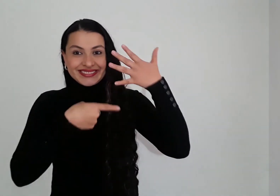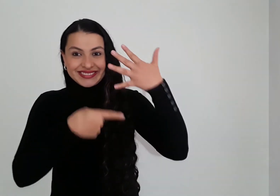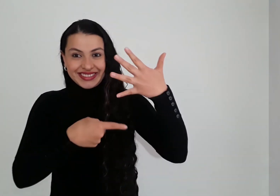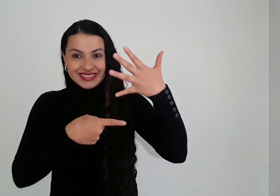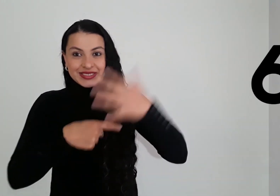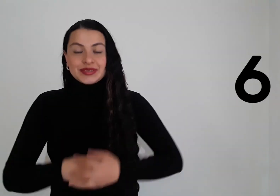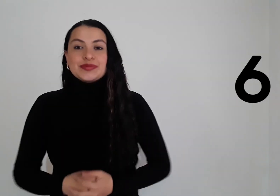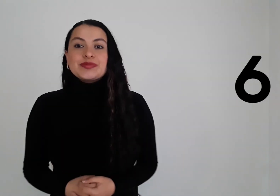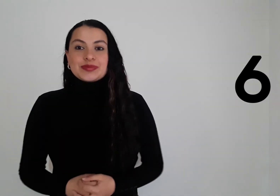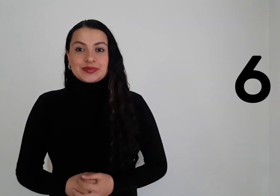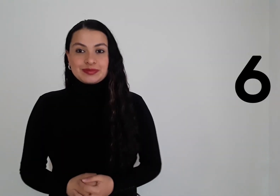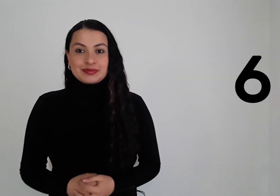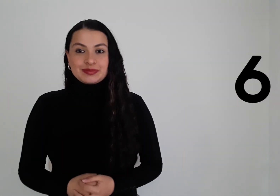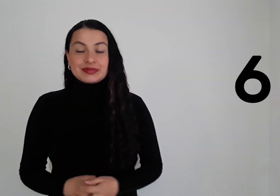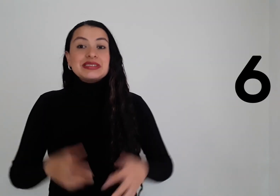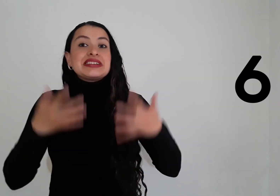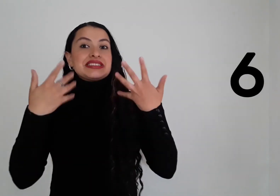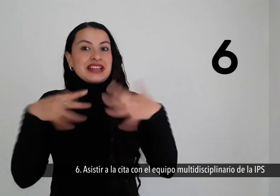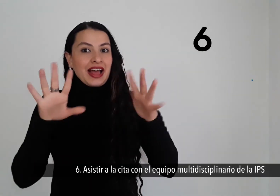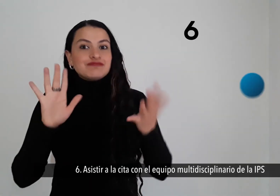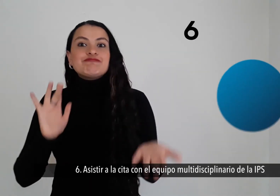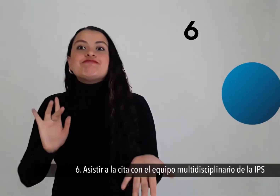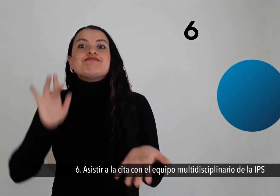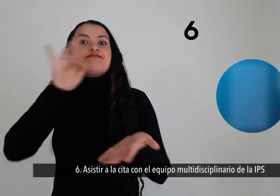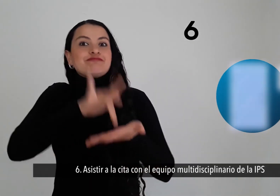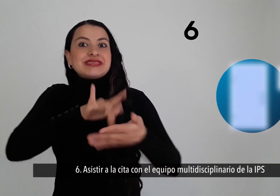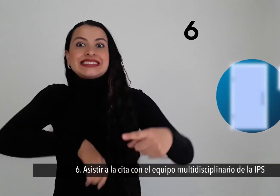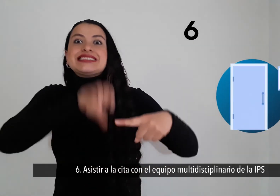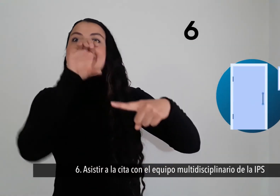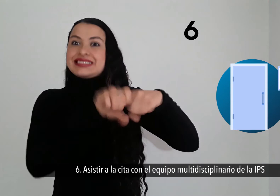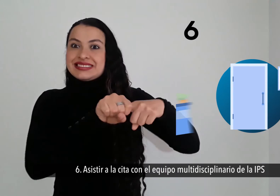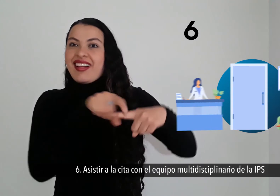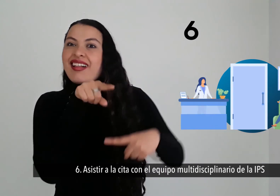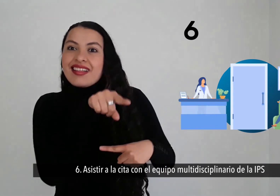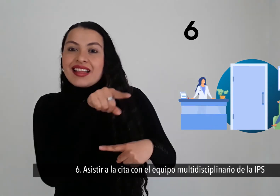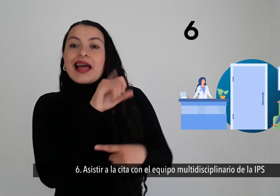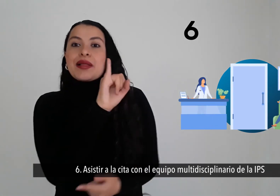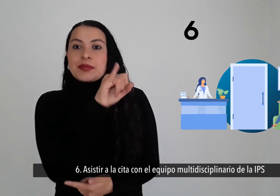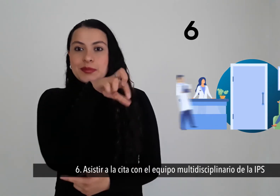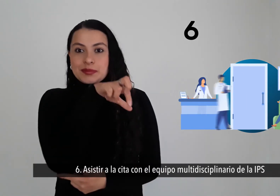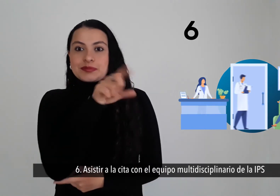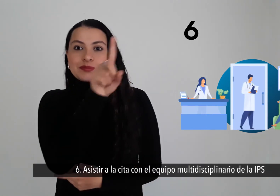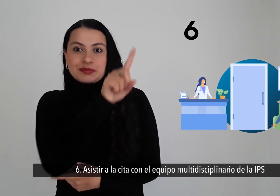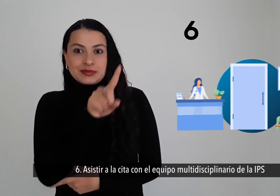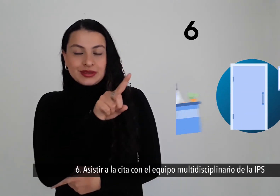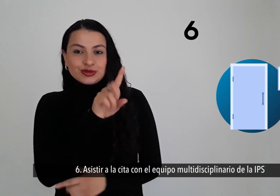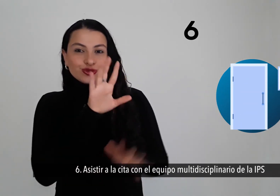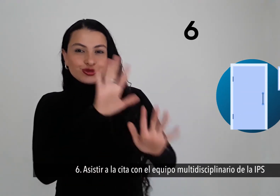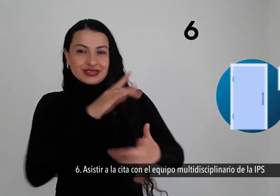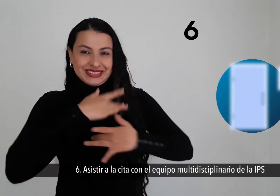Sexto Asistir a la cita con el equipo multidisciplinario de la IPS